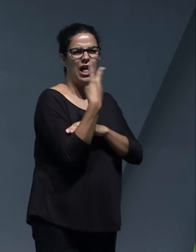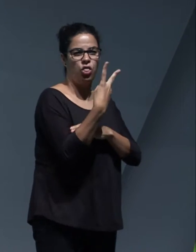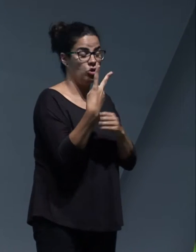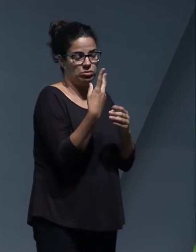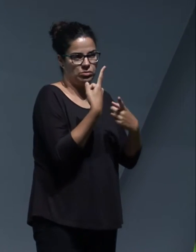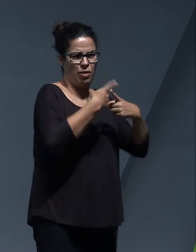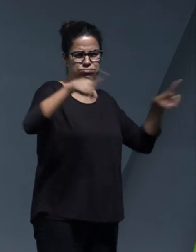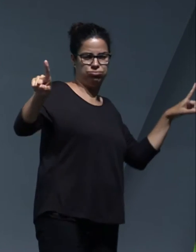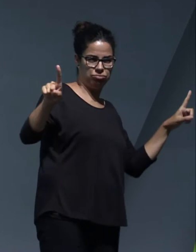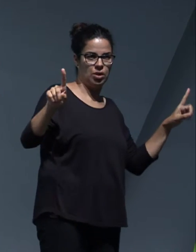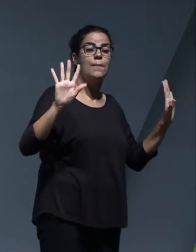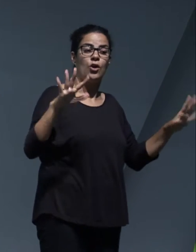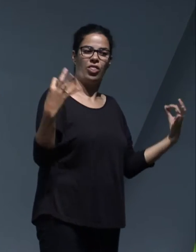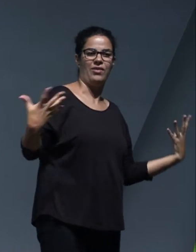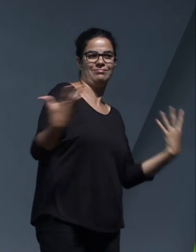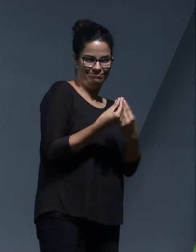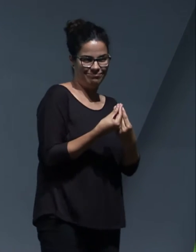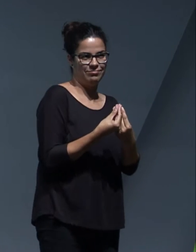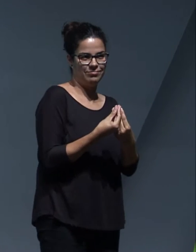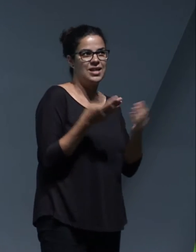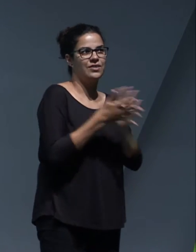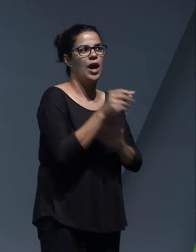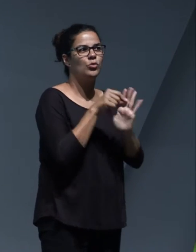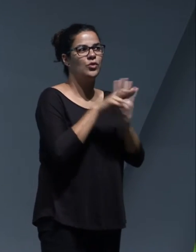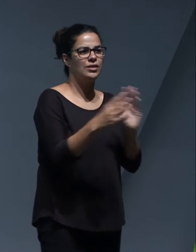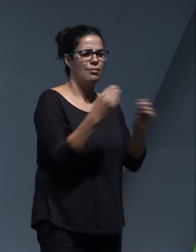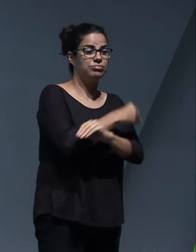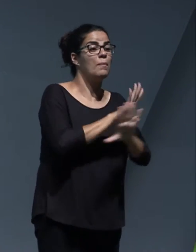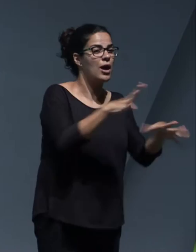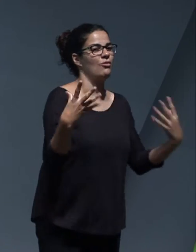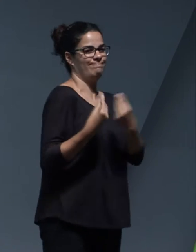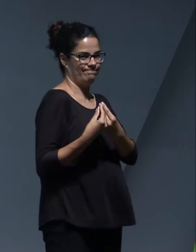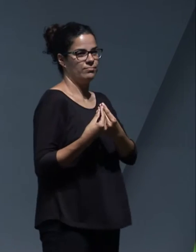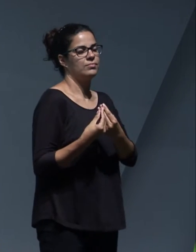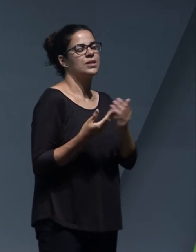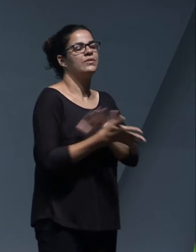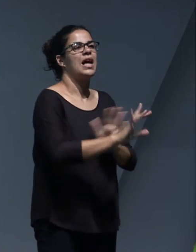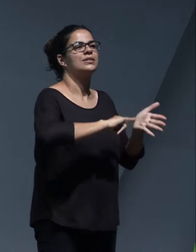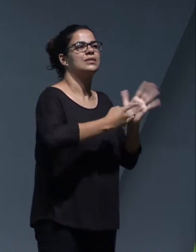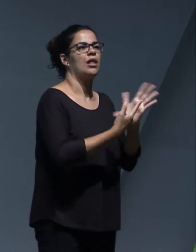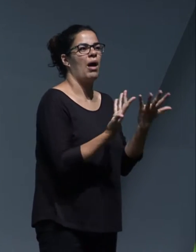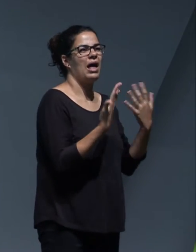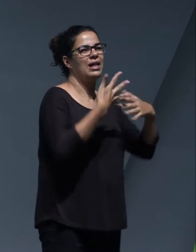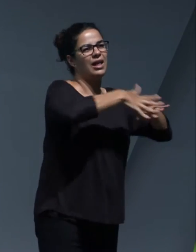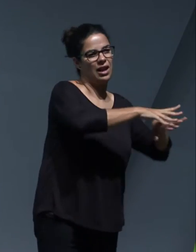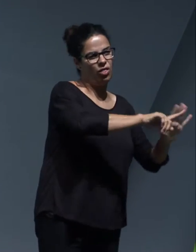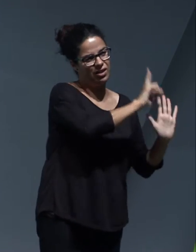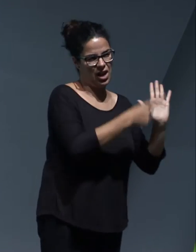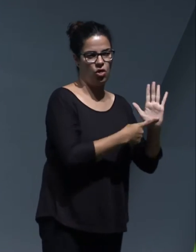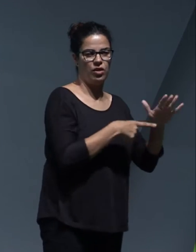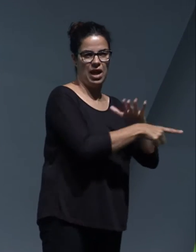complementarios, como es el sistema integrado de gestión, tipo de